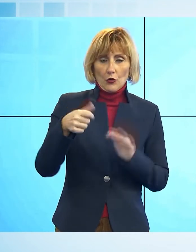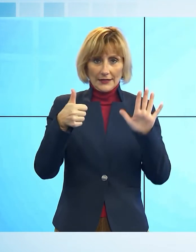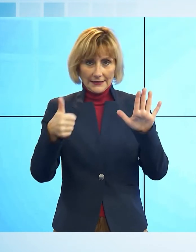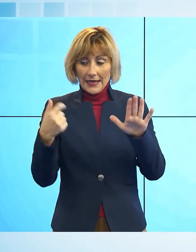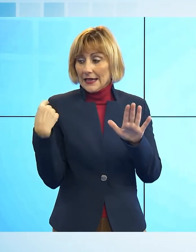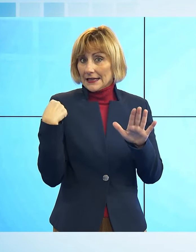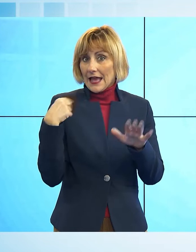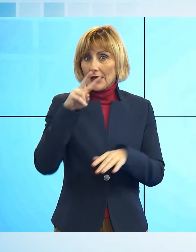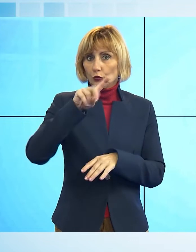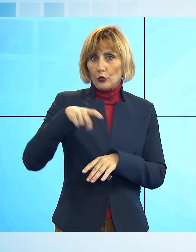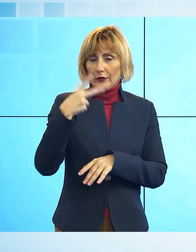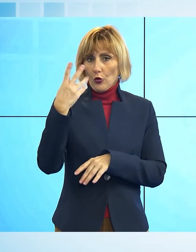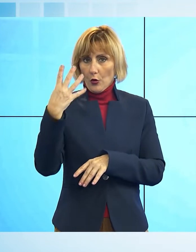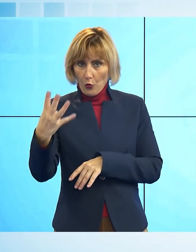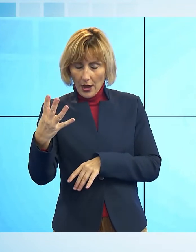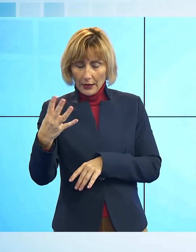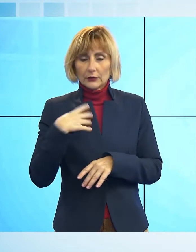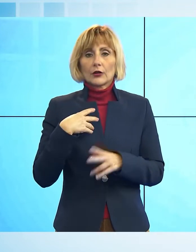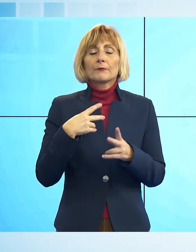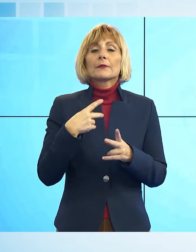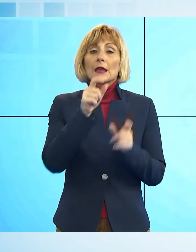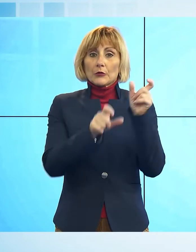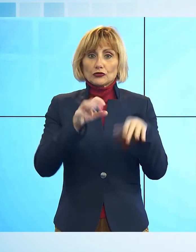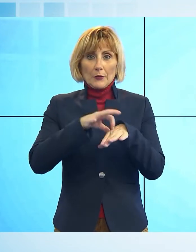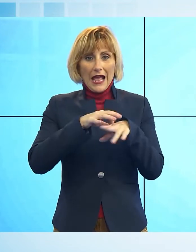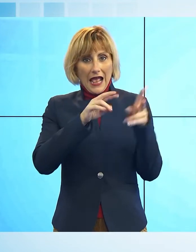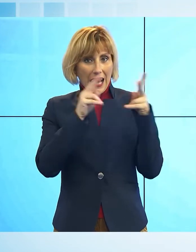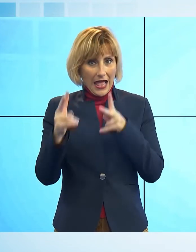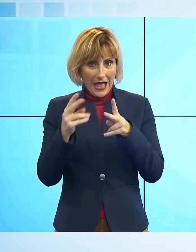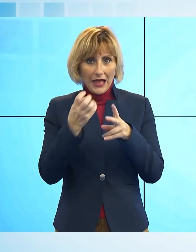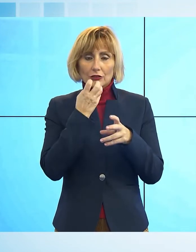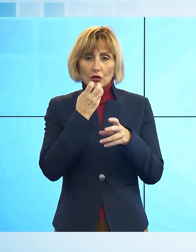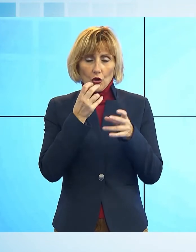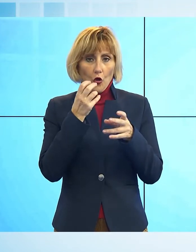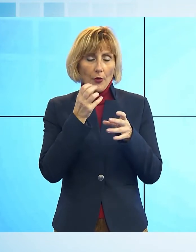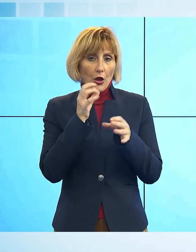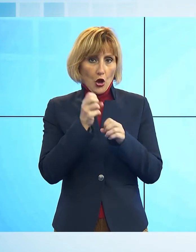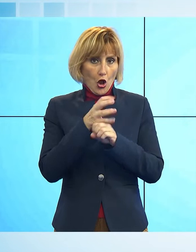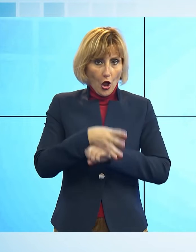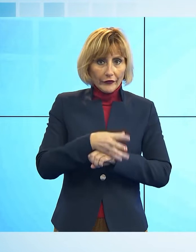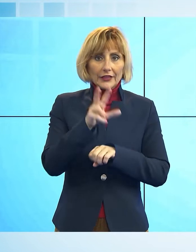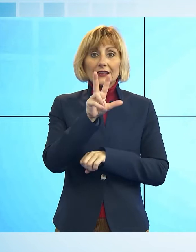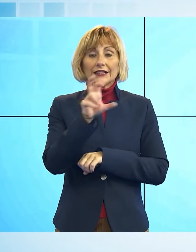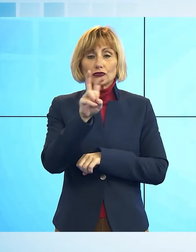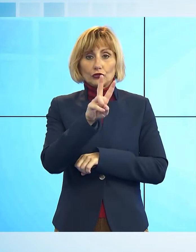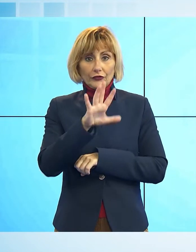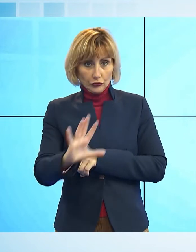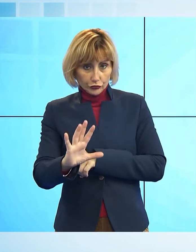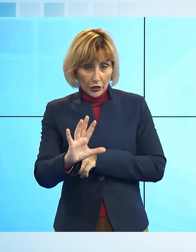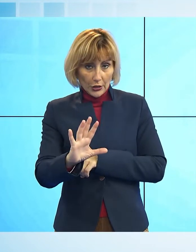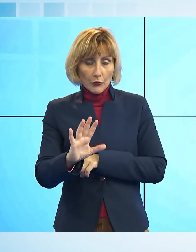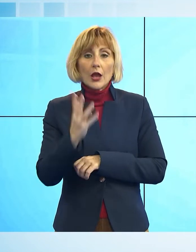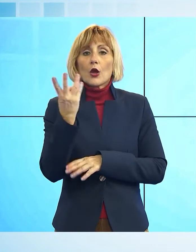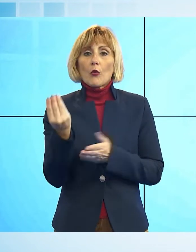il 2,4%. I pazienti ricoverati nei posti letto Covid nelle ultime 24 ore sono 325, ovvero 4 in più